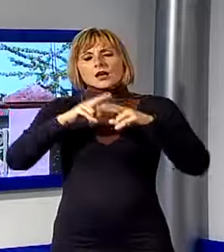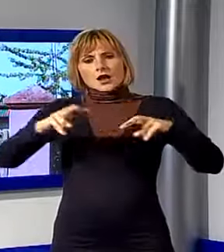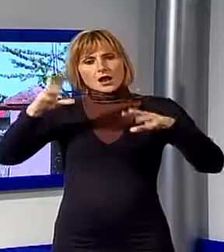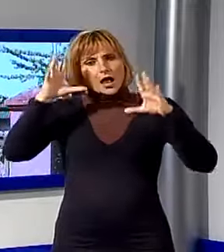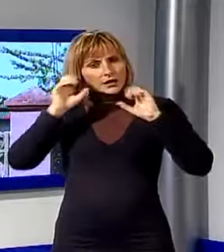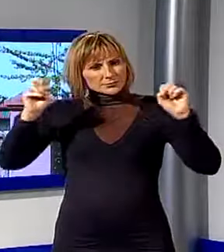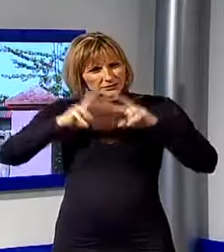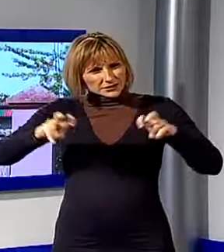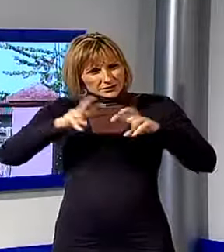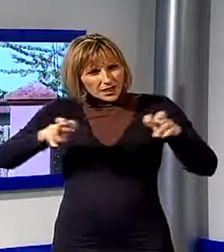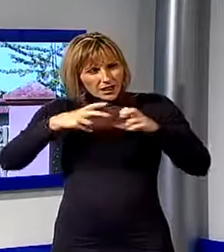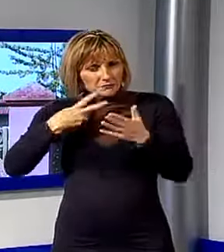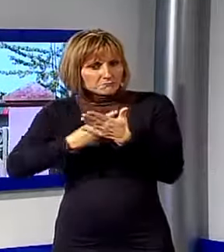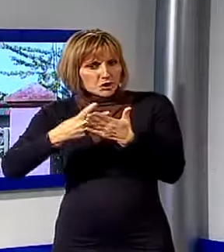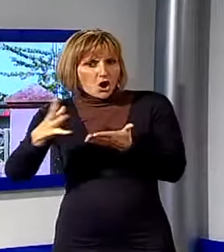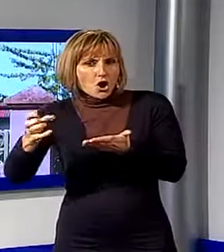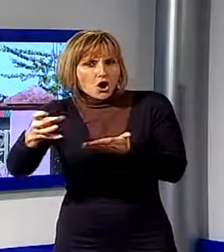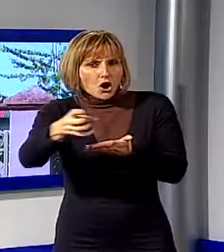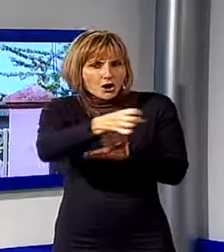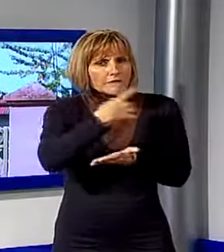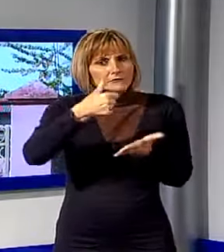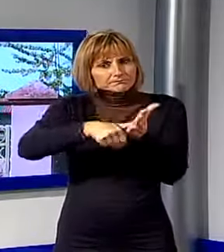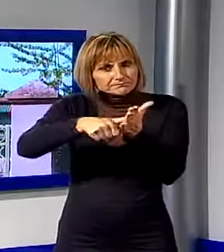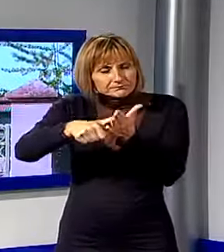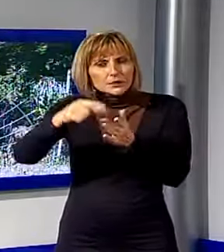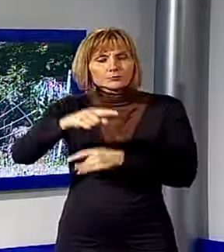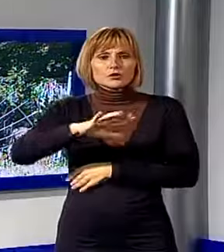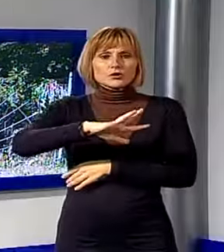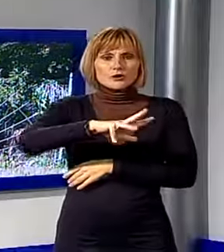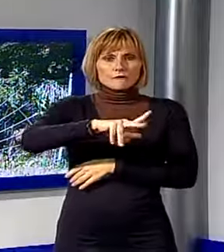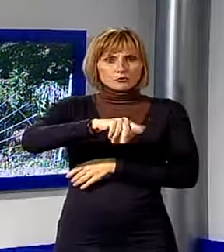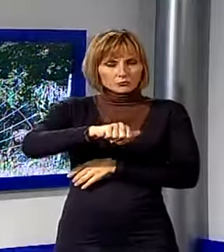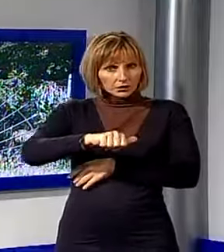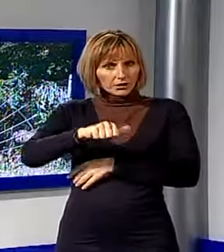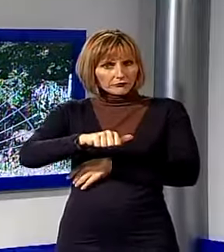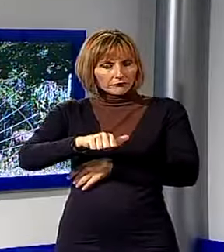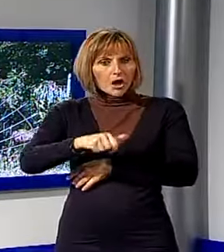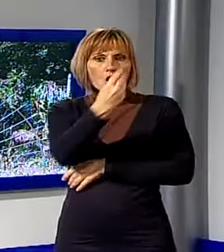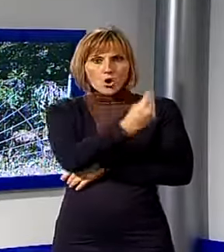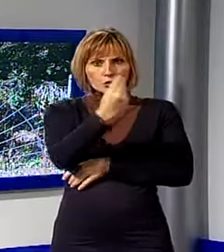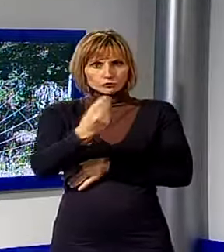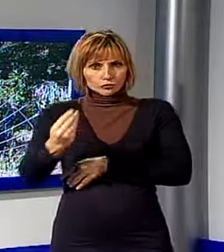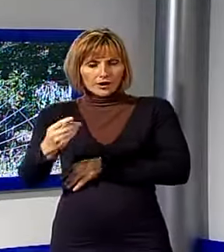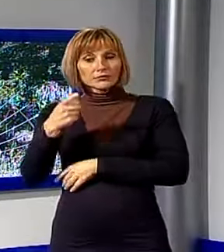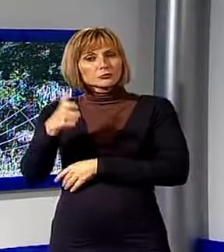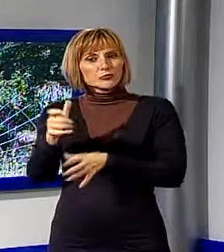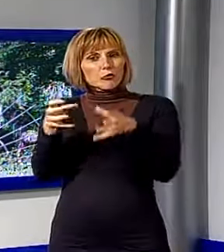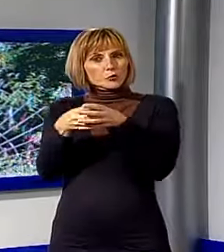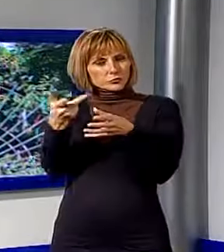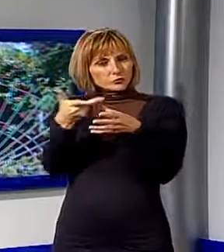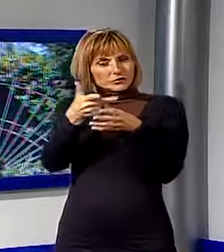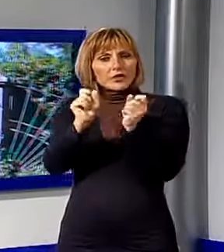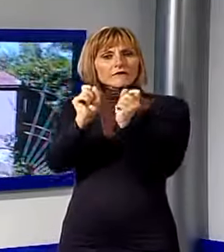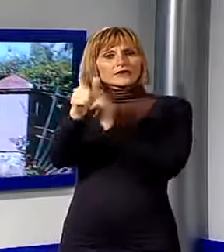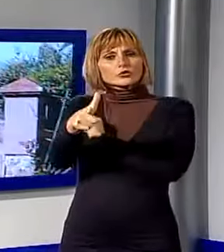sulle tracce lasciate dai malviventi e sulla rifurtiva che molto incautamente la banda aveva venduto presso un compraoro